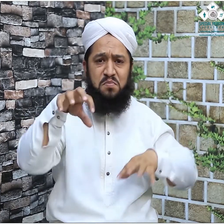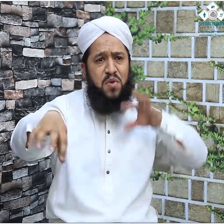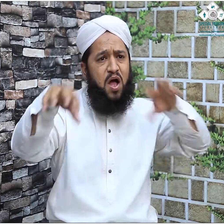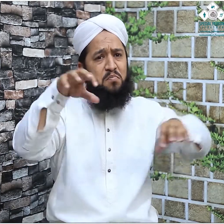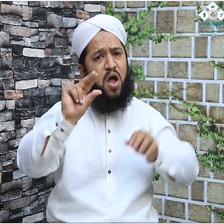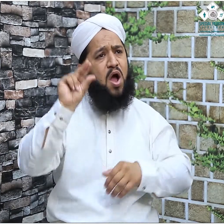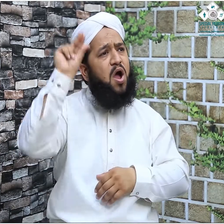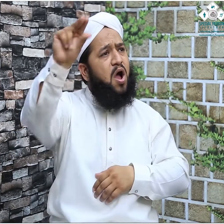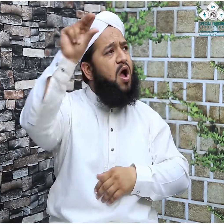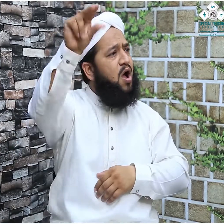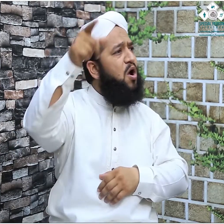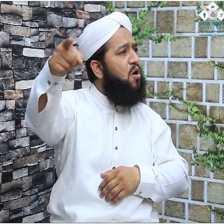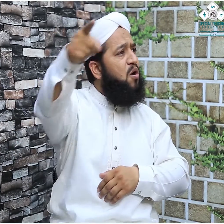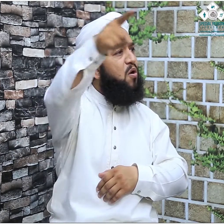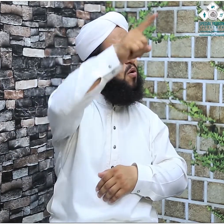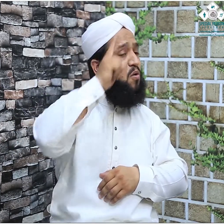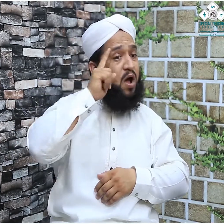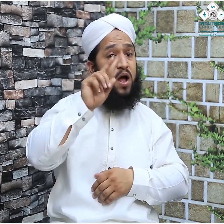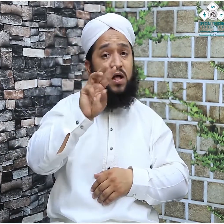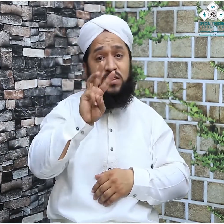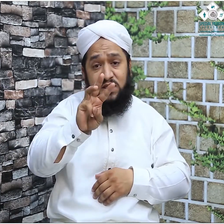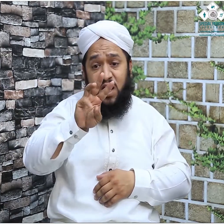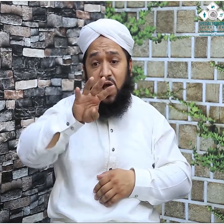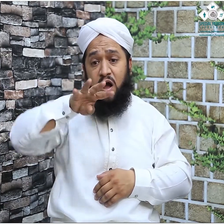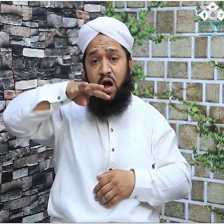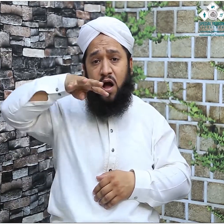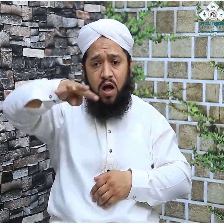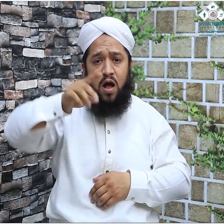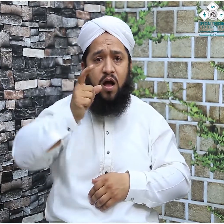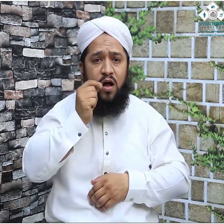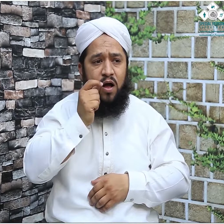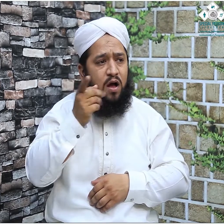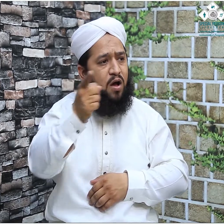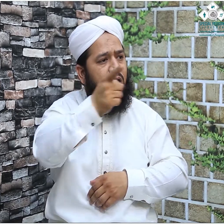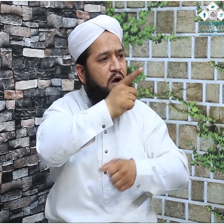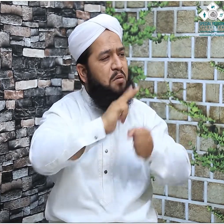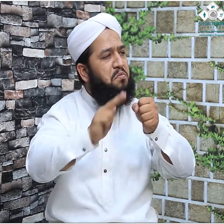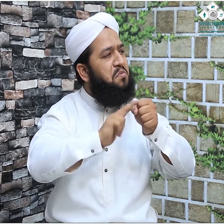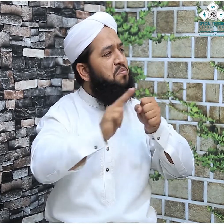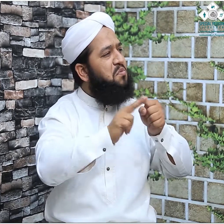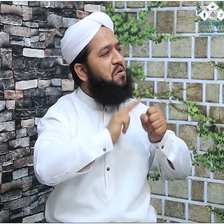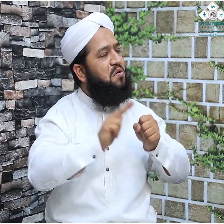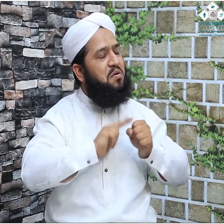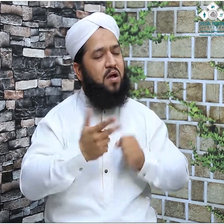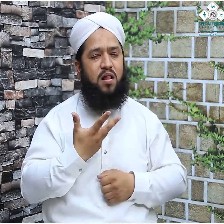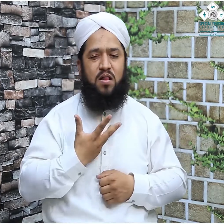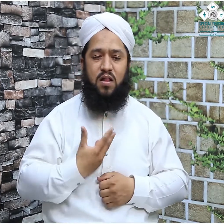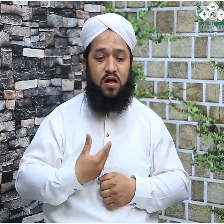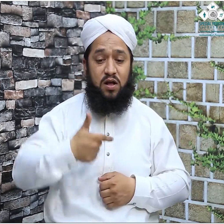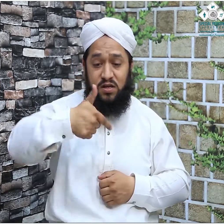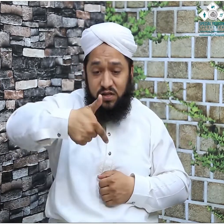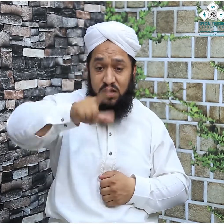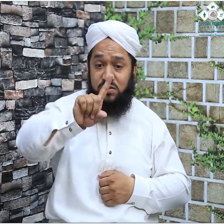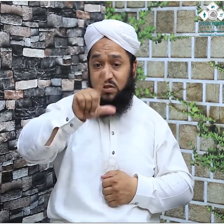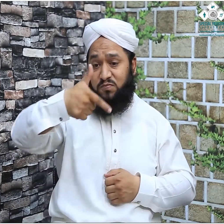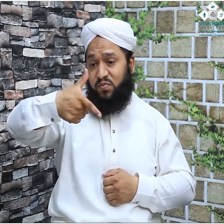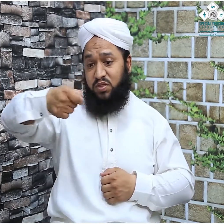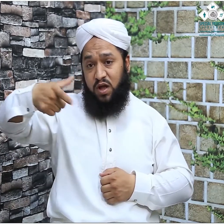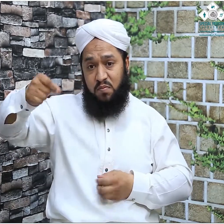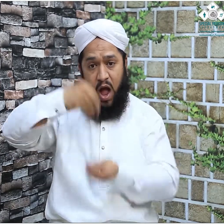اور سات سو تواف کرنے والے بھی شامل تھے مکہ مکرمہ میں ایسی خون ریزی بھی اس زمانے میں ہوئی تھی جی ناظرین یہ